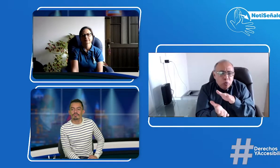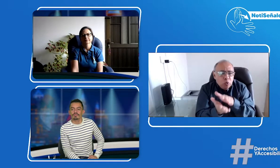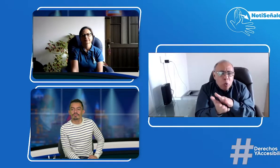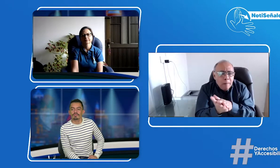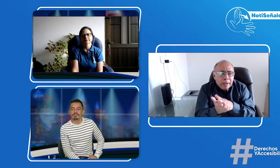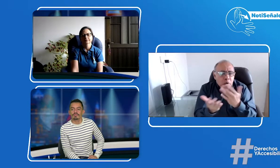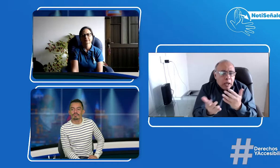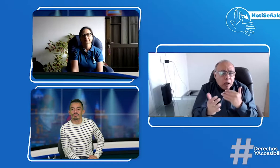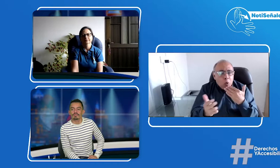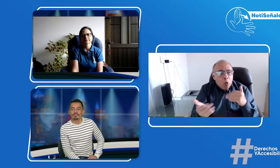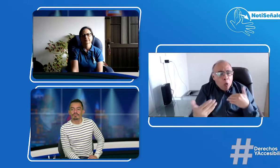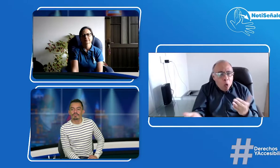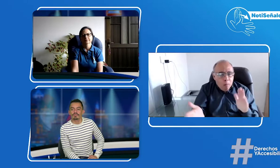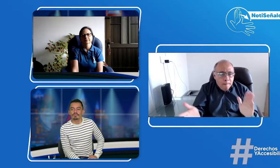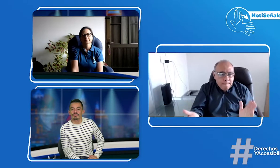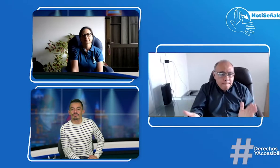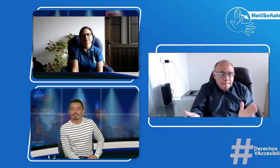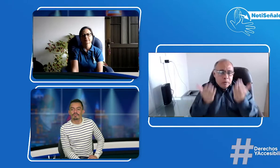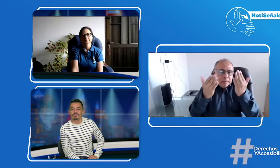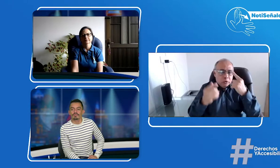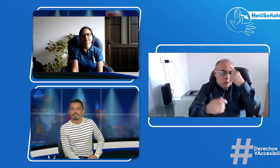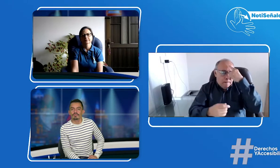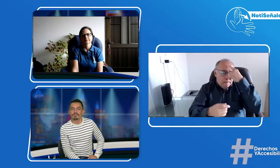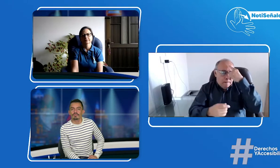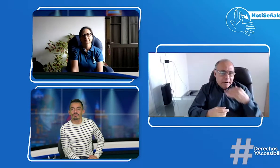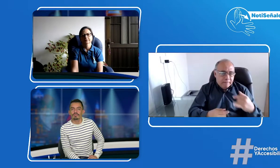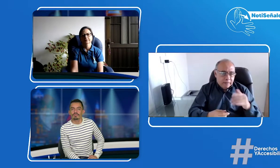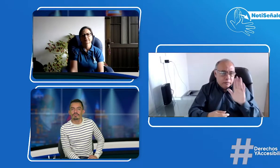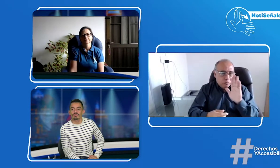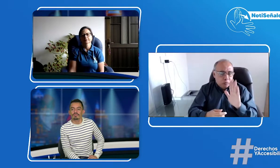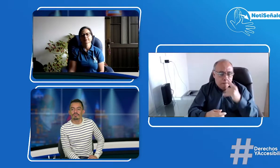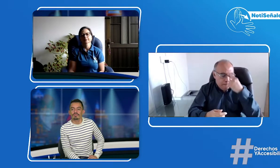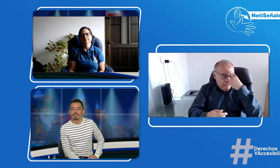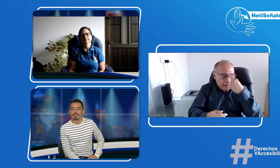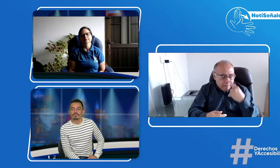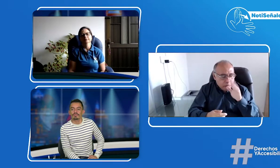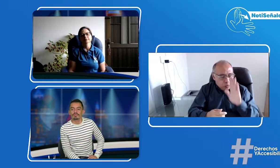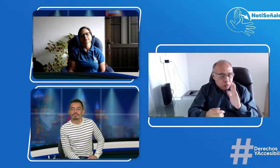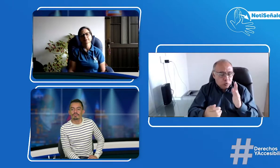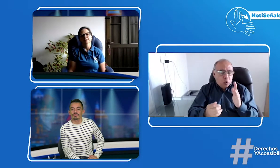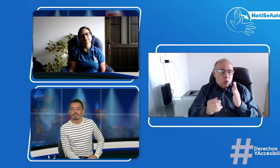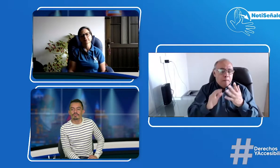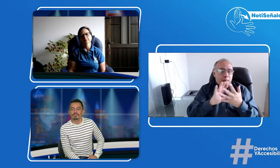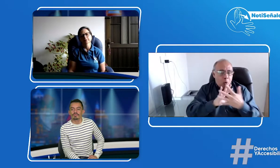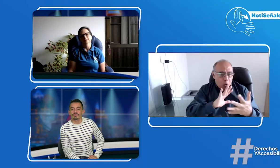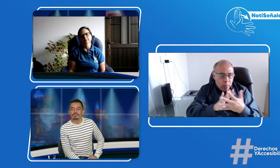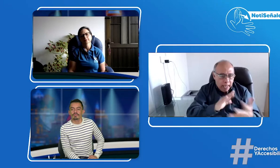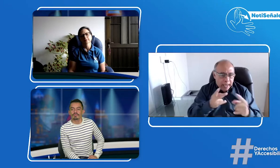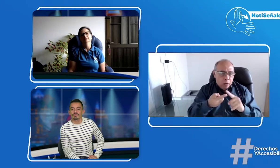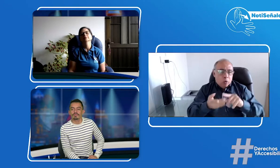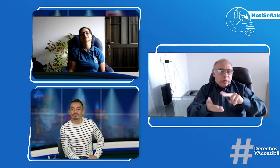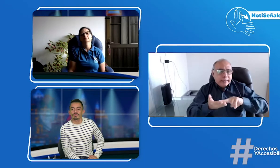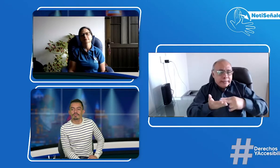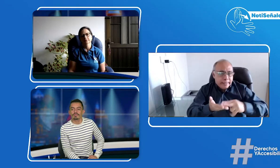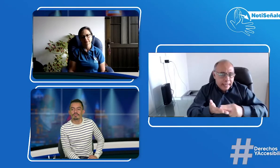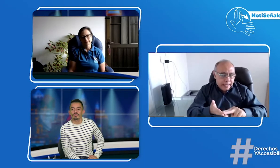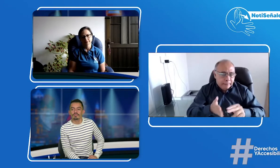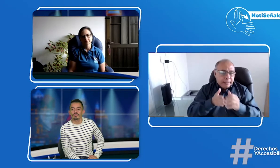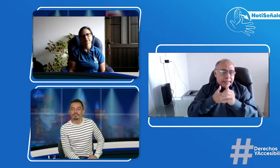actualmente allí en Ministerio de Educación están en construcción de un documento que habla acerca del perfil del